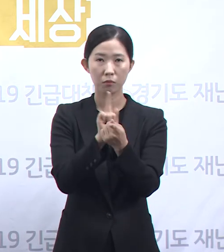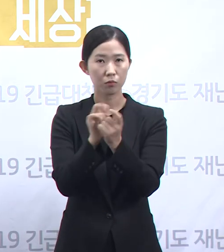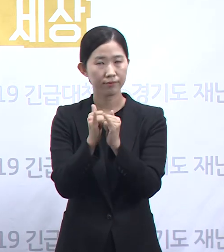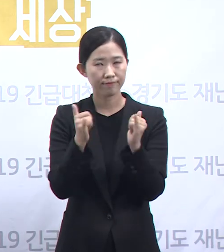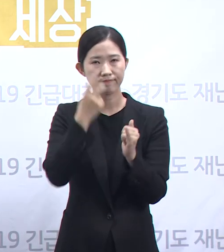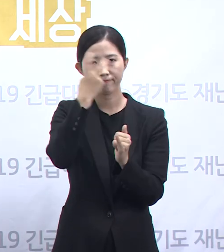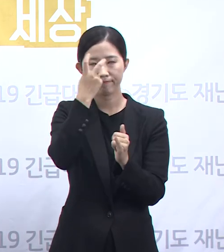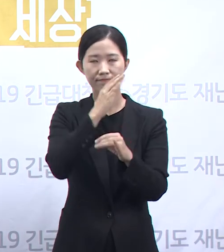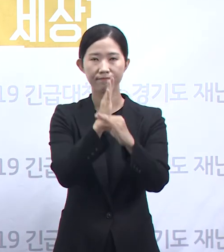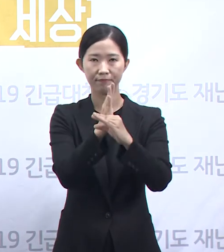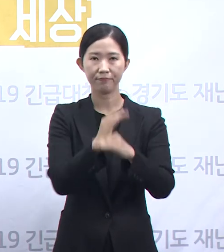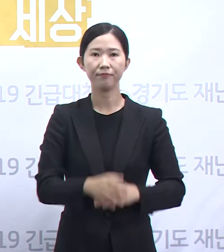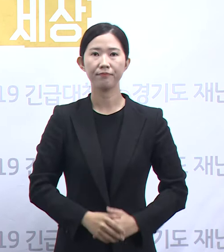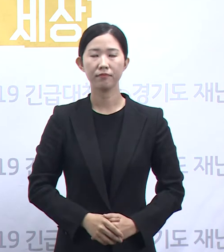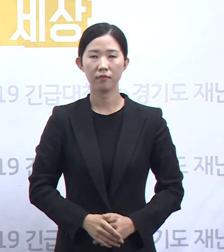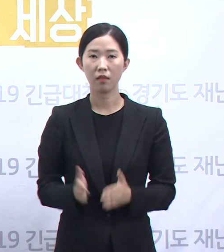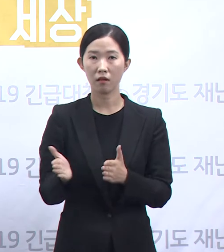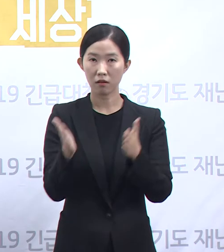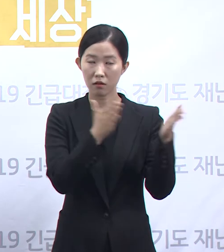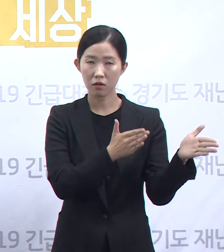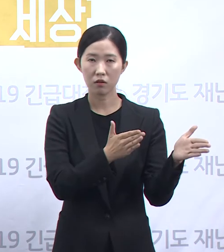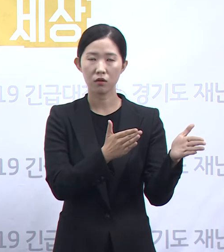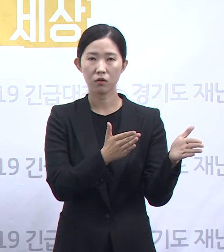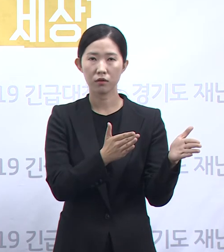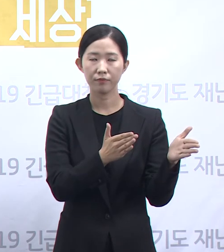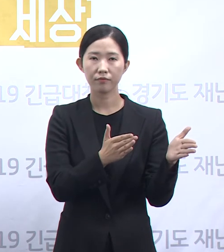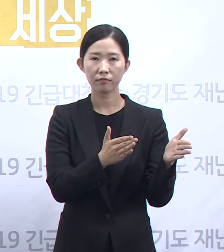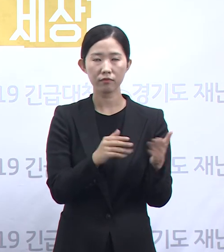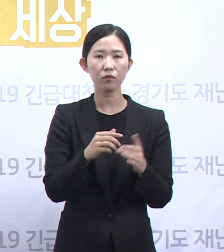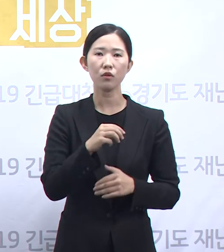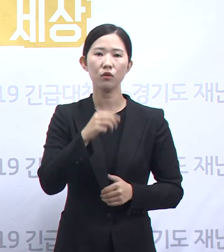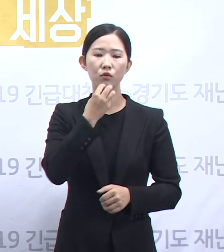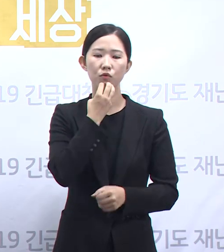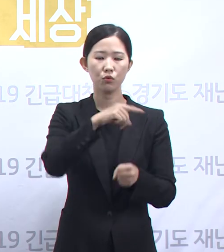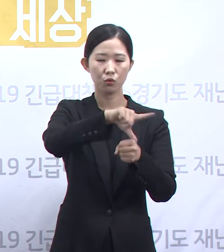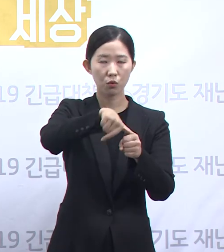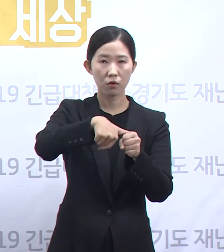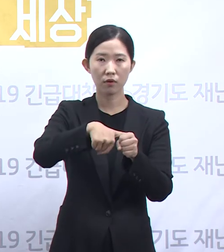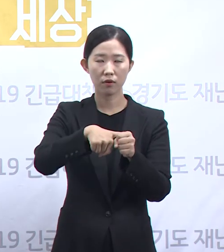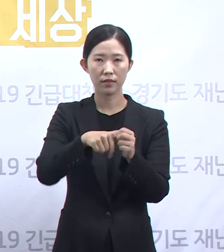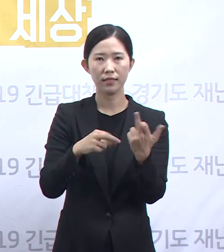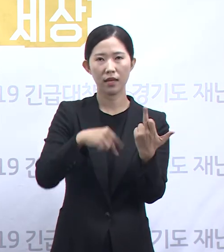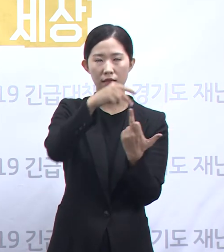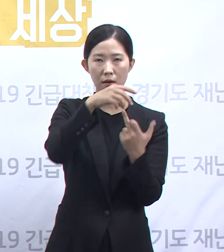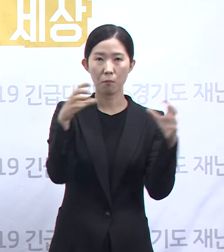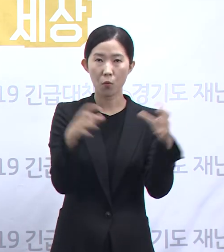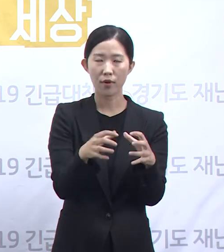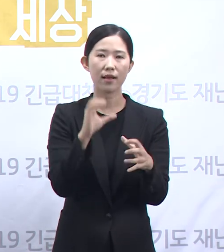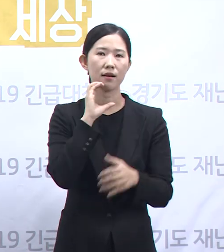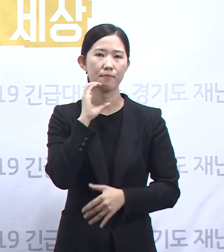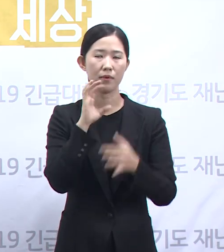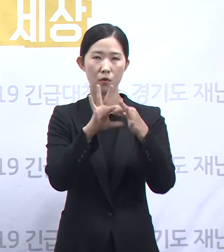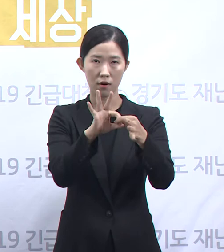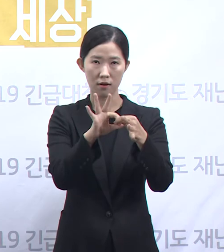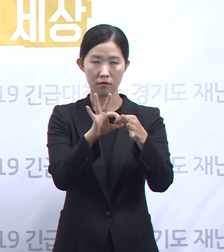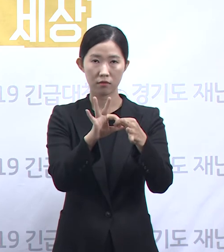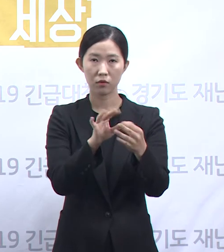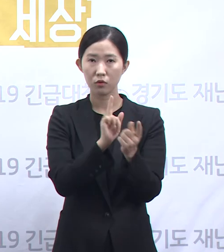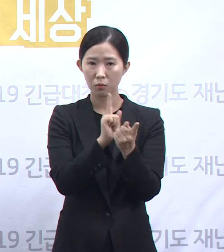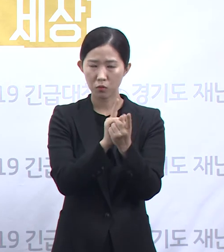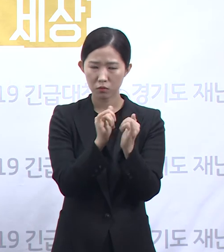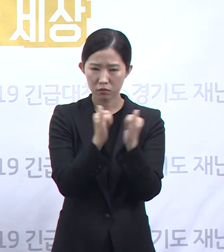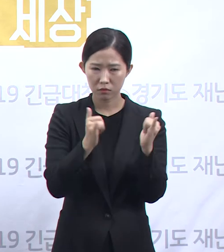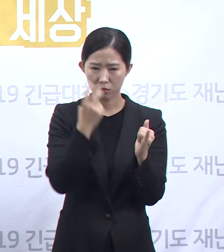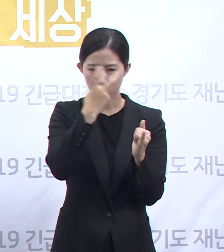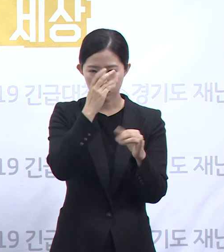다음으로는 수도권 산악모임카페 관련 확진 상황입니다. 수도권 산악모임카페와 관련하여 접촉자 조사